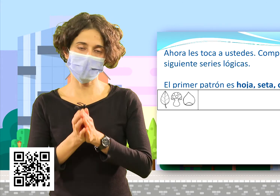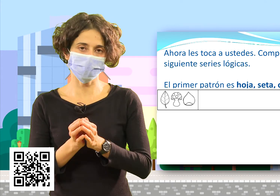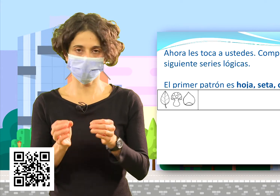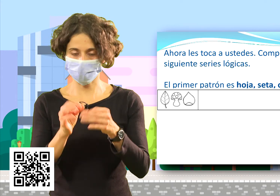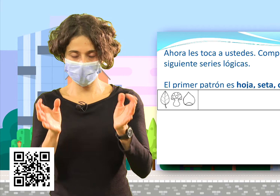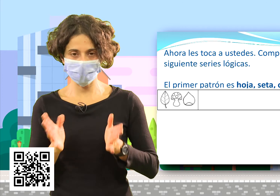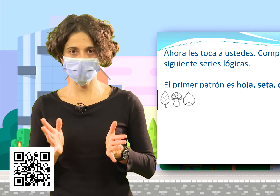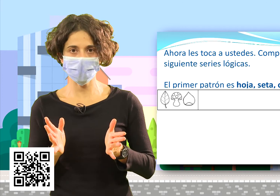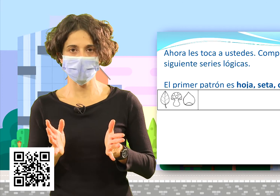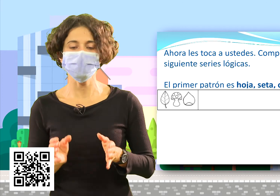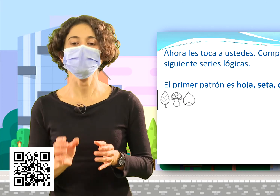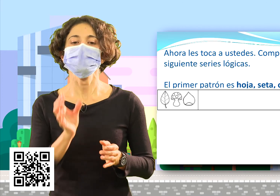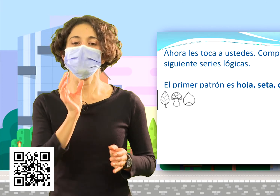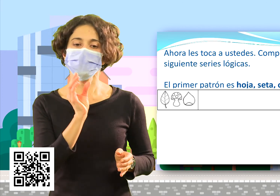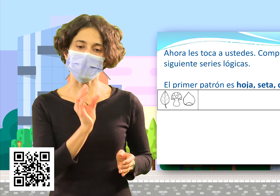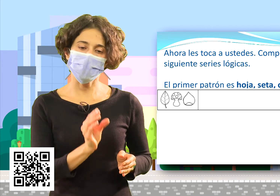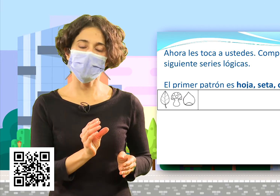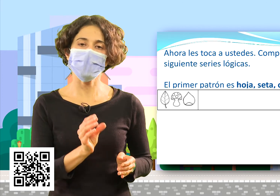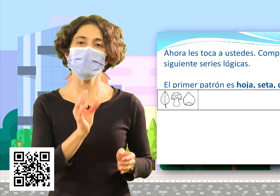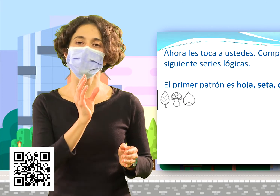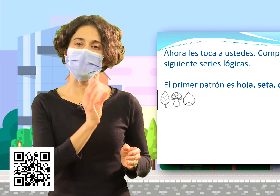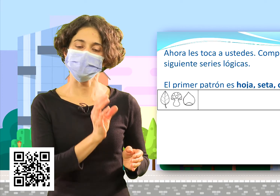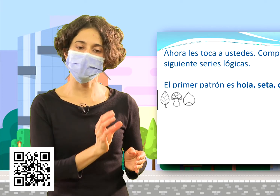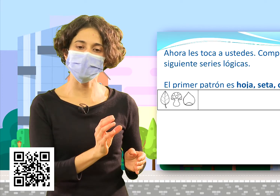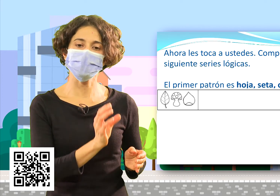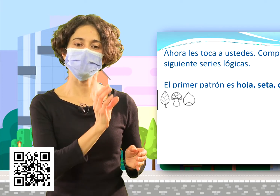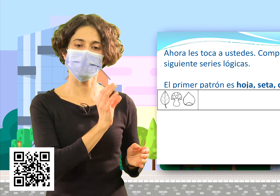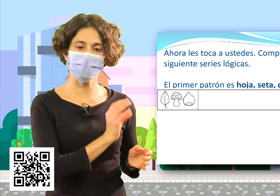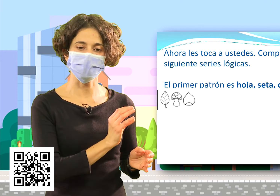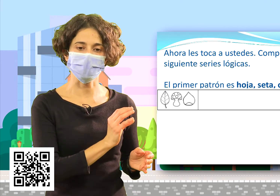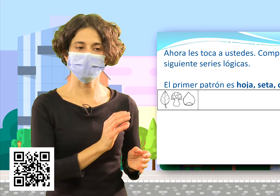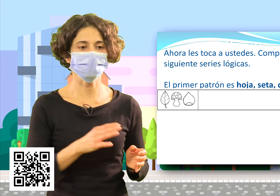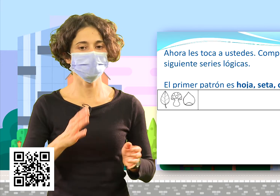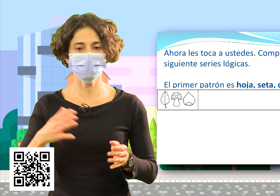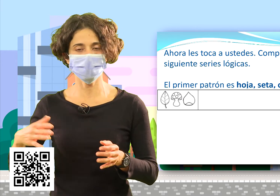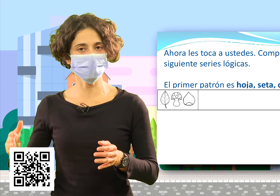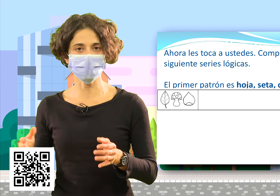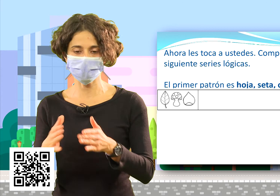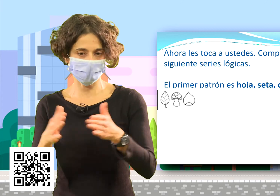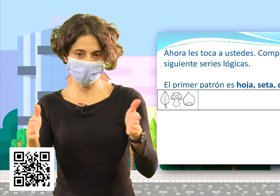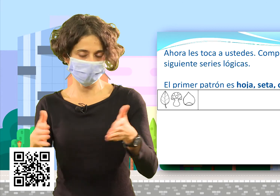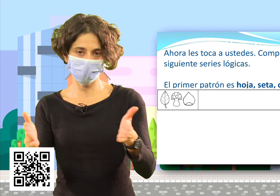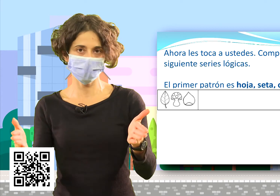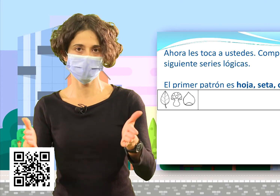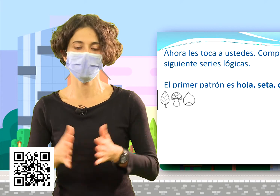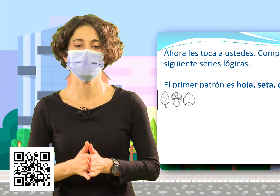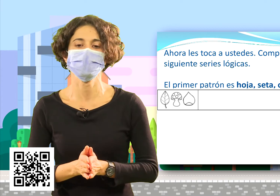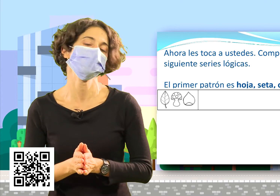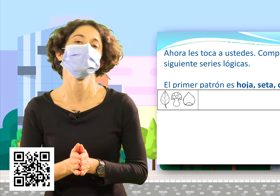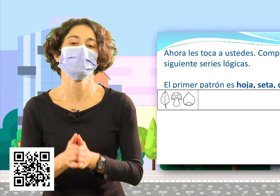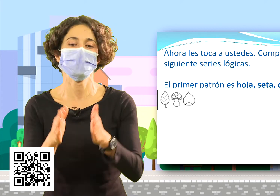Dibujamos como buenamente puedan una hoja, una seta y una castaña. Y así continuamente hasta que ya no